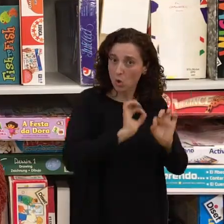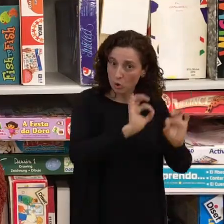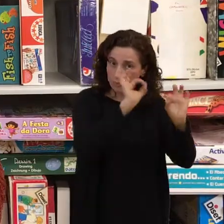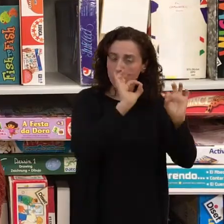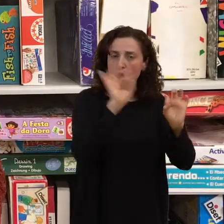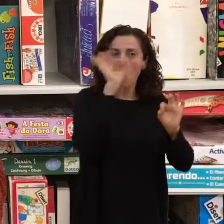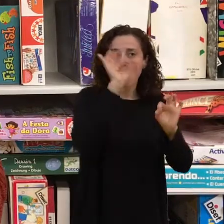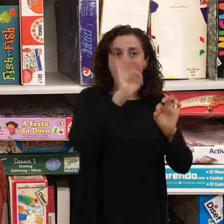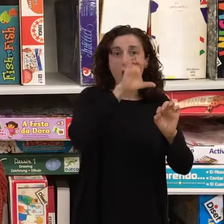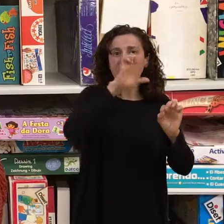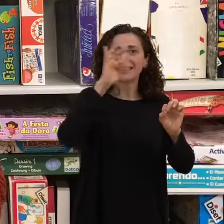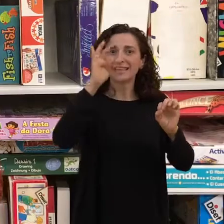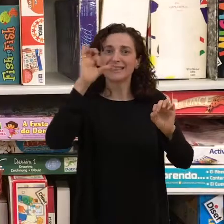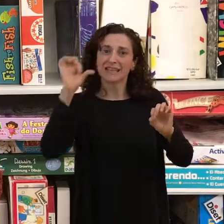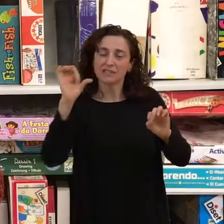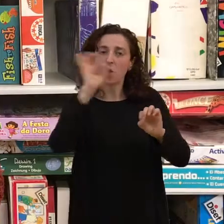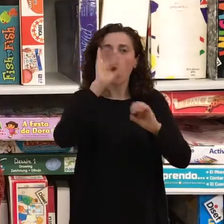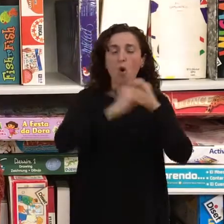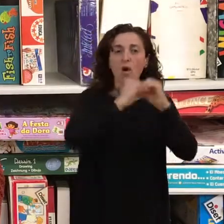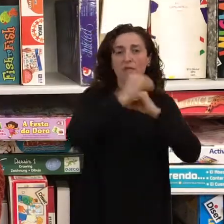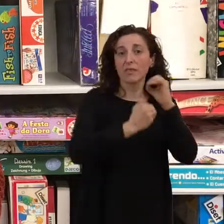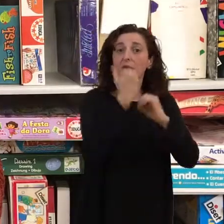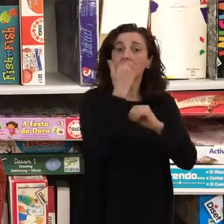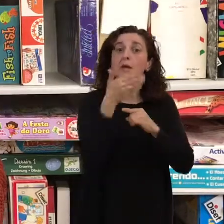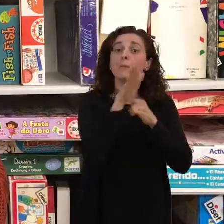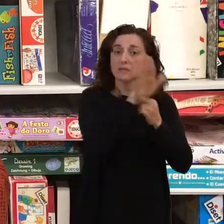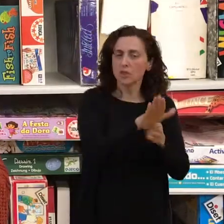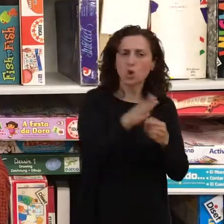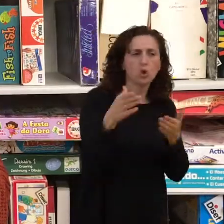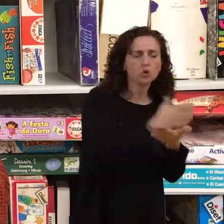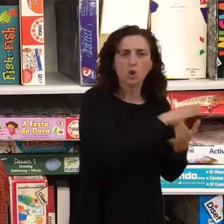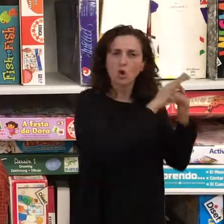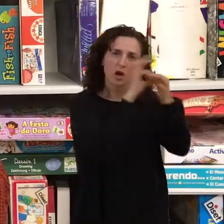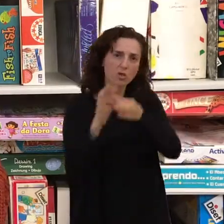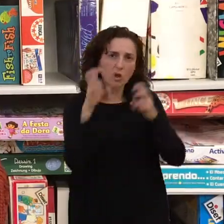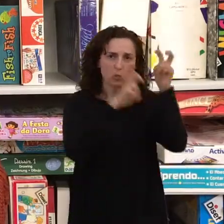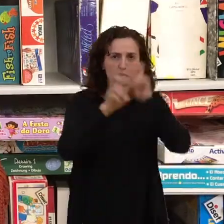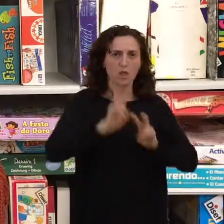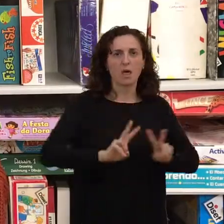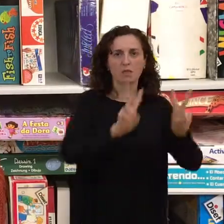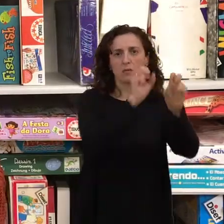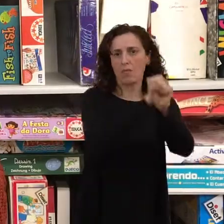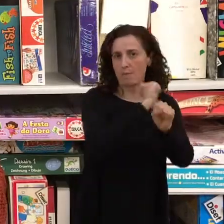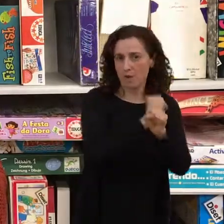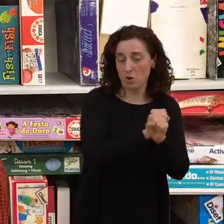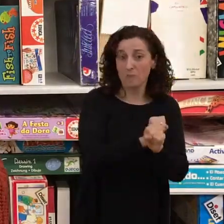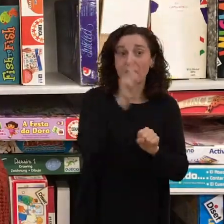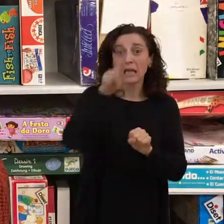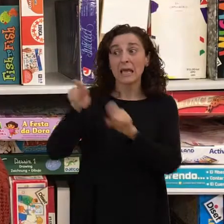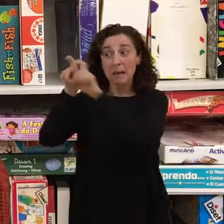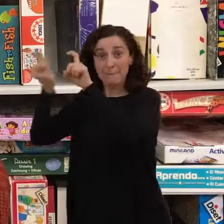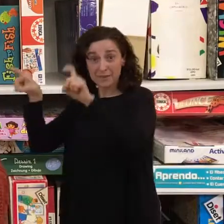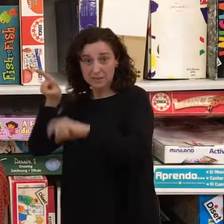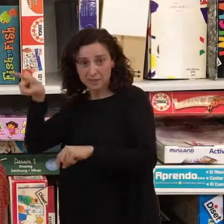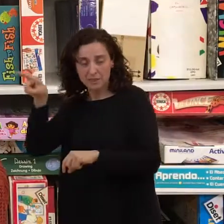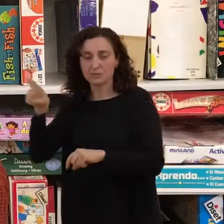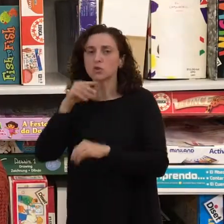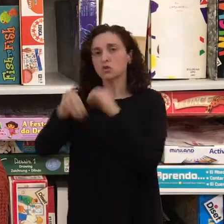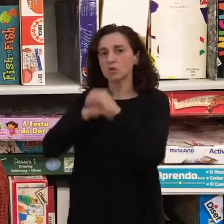cómo realizar cartas de presentación. Todo lo relacionado con la búsqueda activa de empleo. Y respecto a las empresas, lo que hacemos es